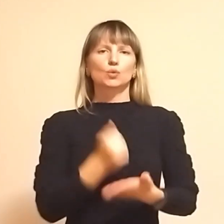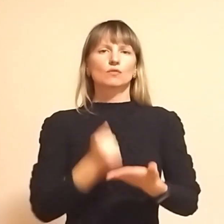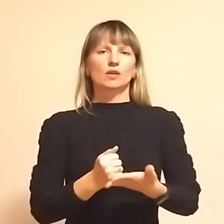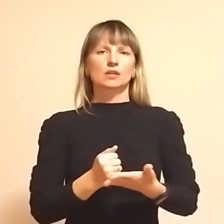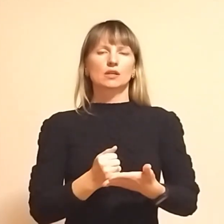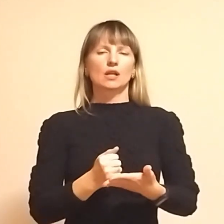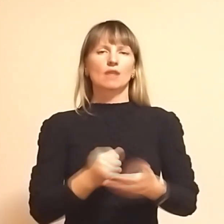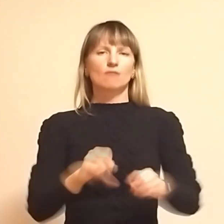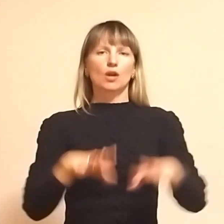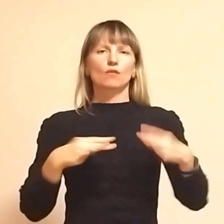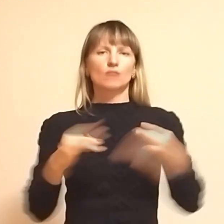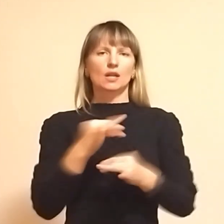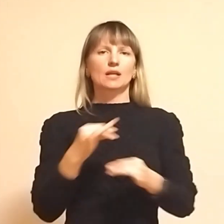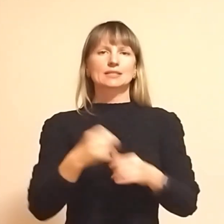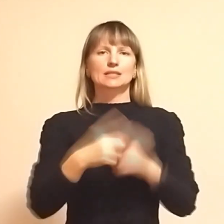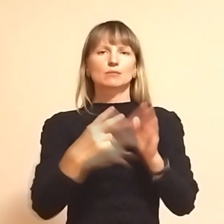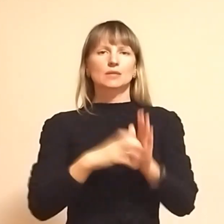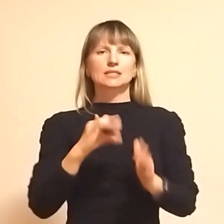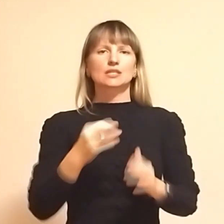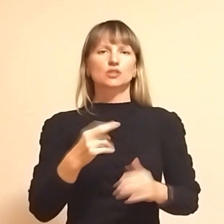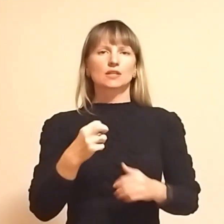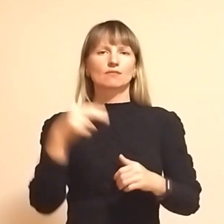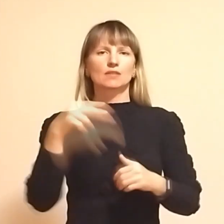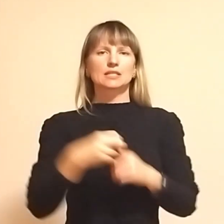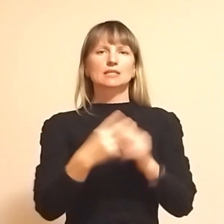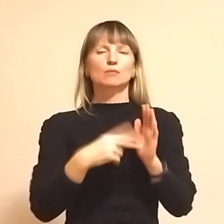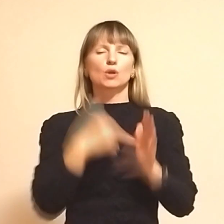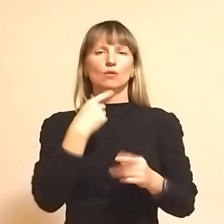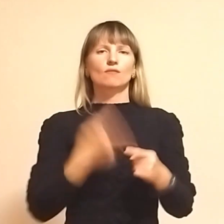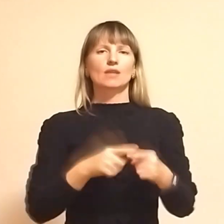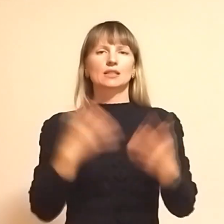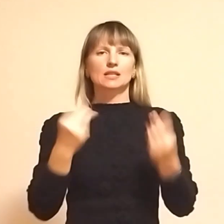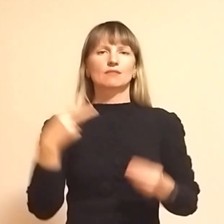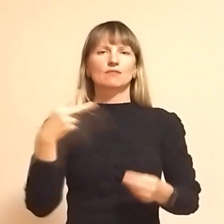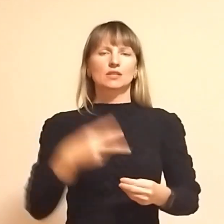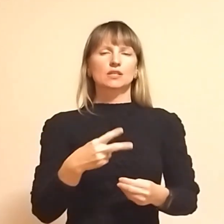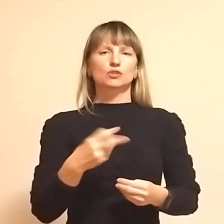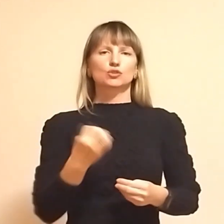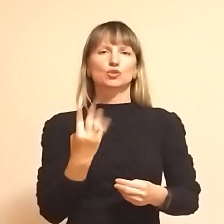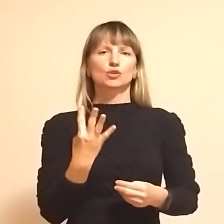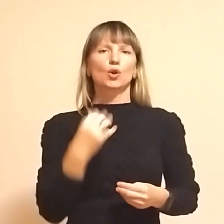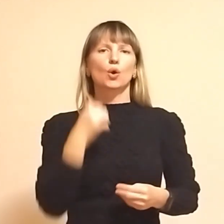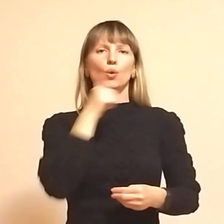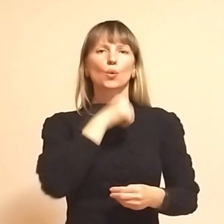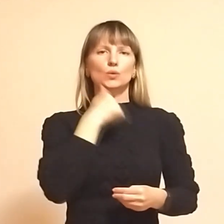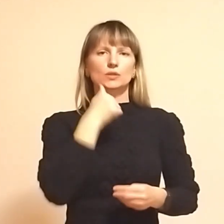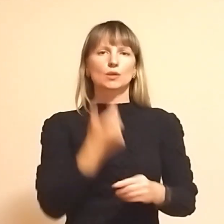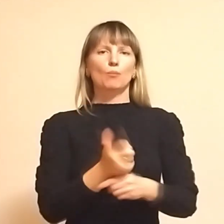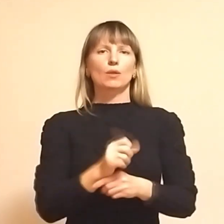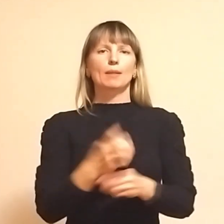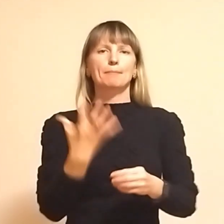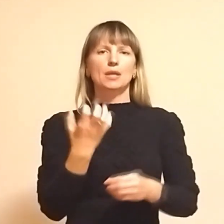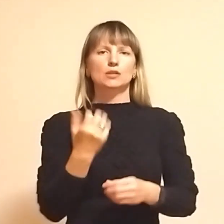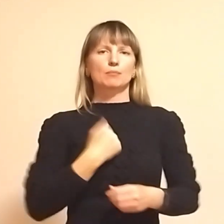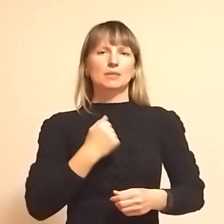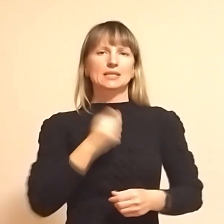17 січня 2017 року. Саме цього дня, у 2014 році, понад 500 бійців